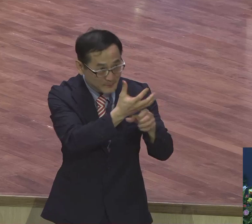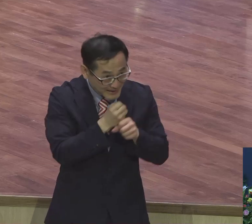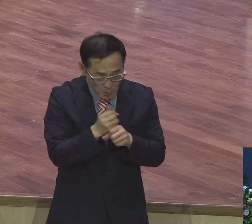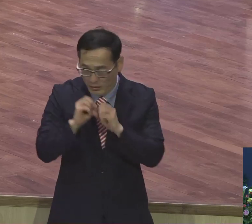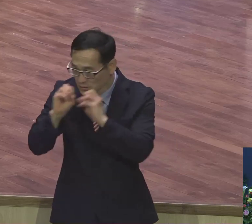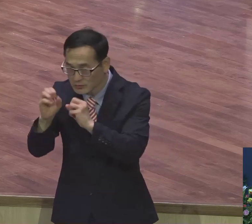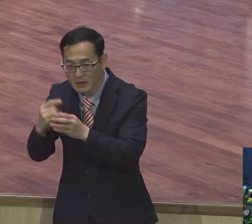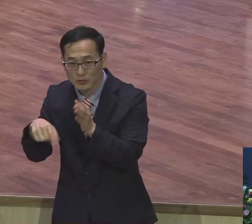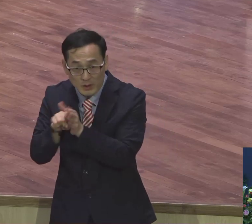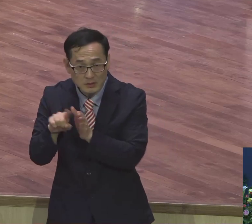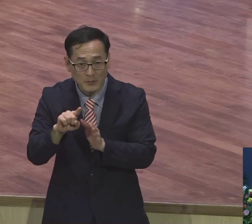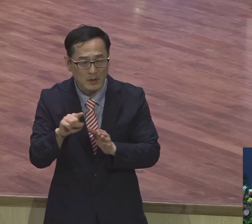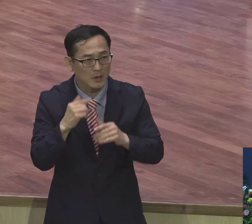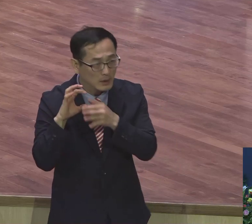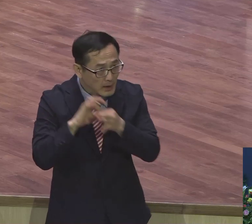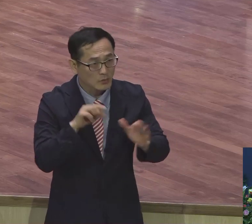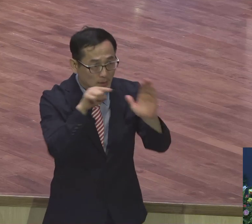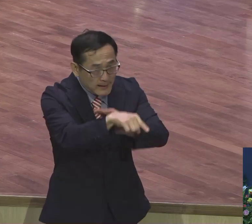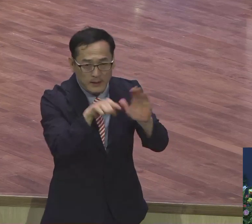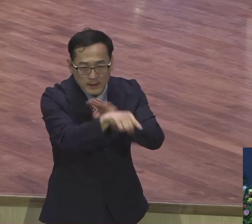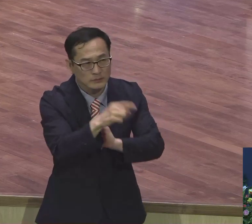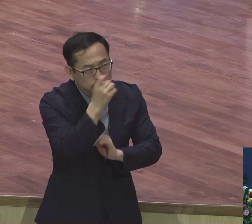이 세계보험 못하니까.